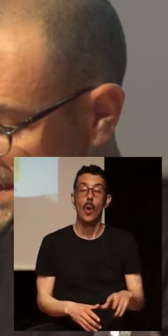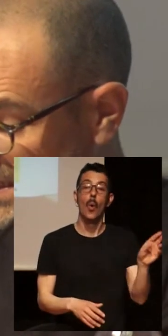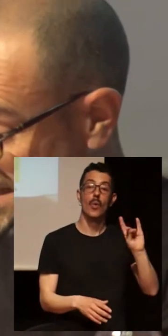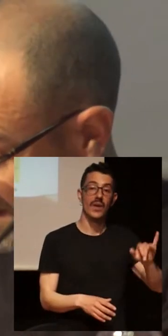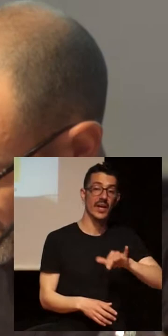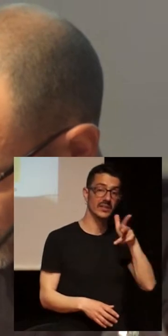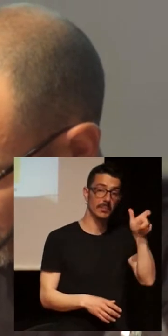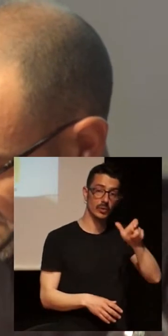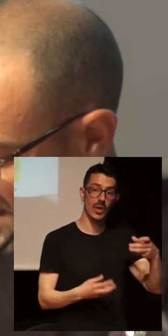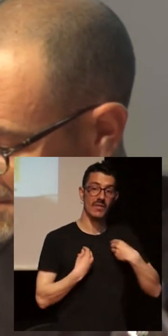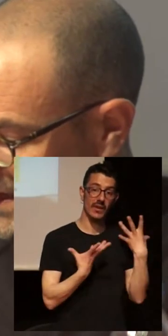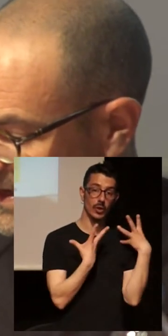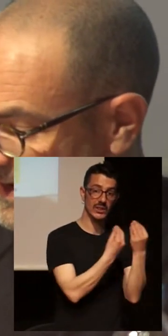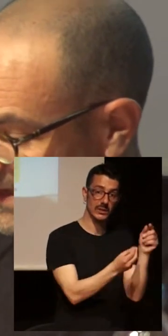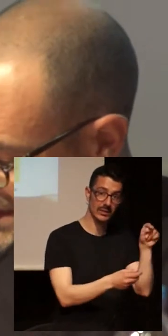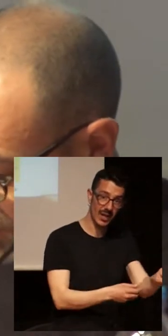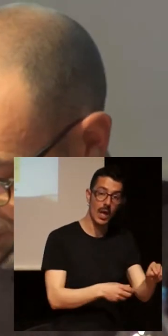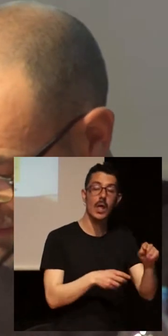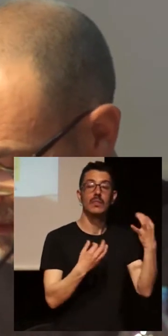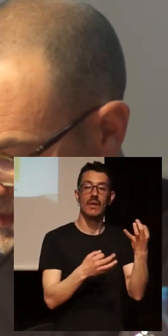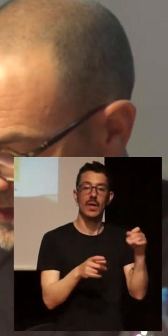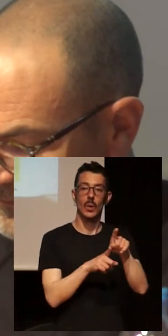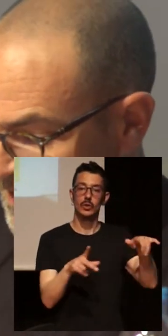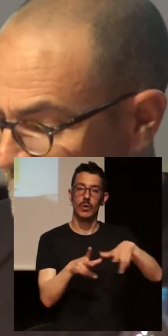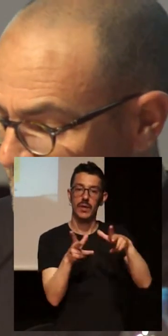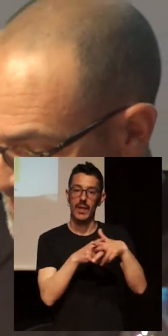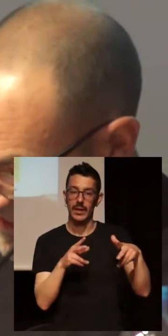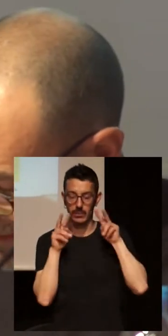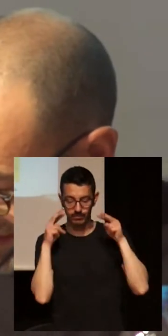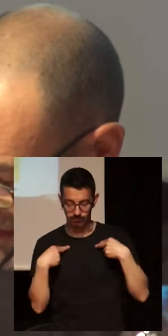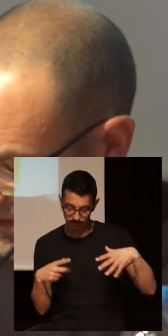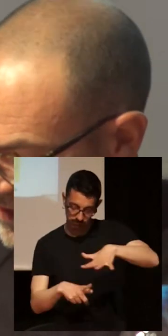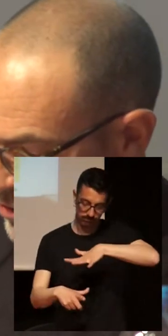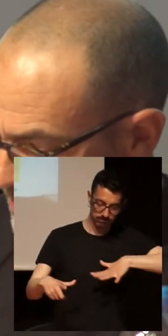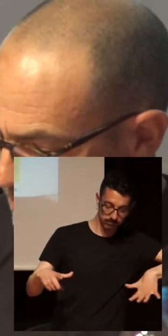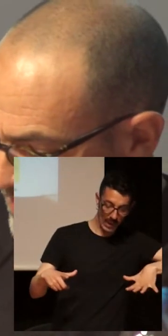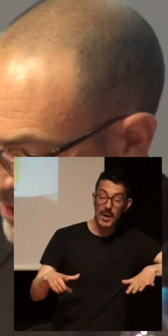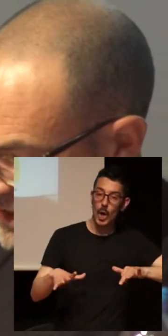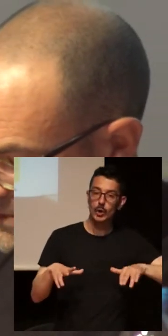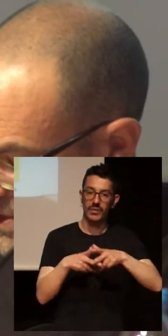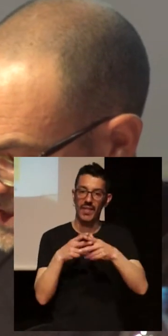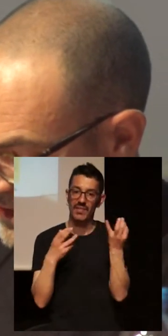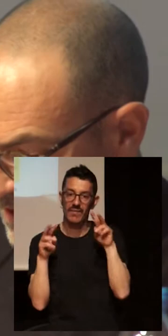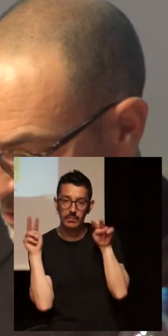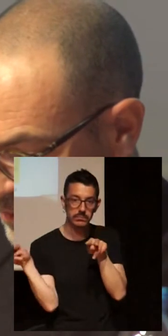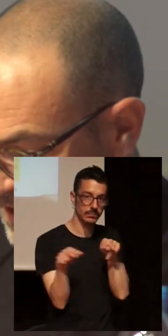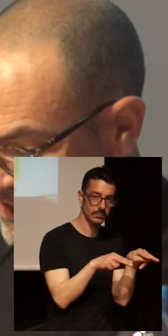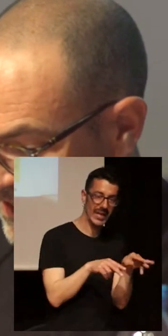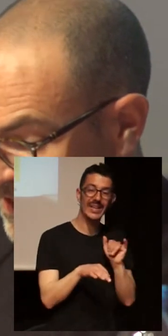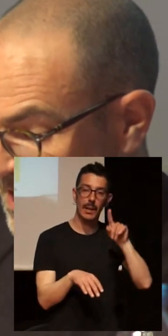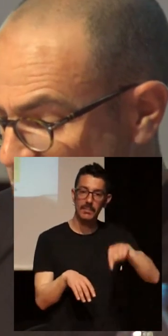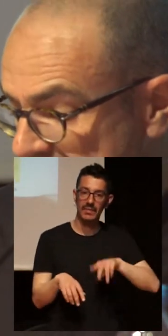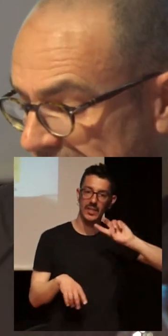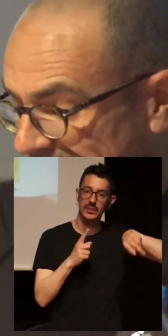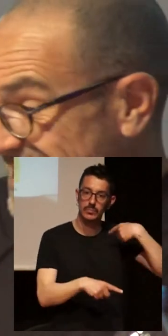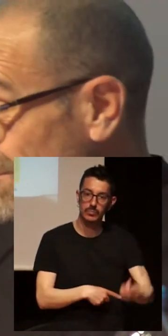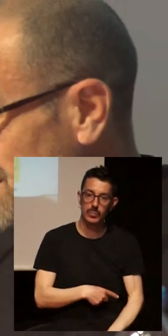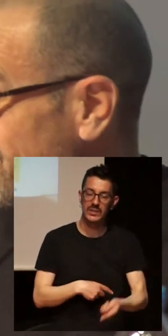Desaparece el componente de pena, queda el de culpabilidad y el estigma relacionado con la concepción de las personas que viven con VIH que se empieza a